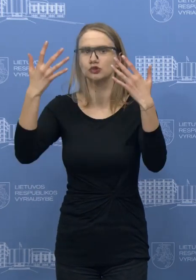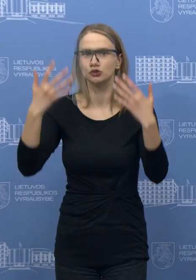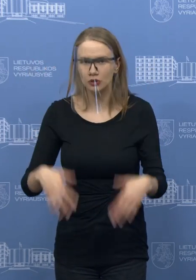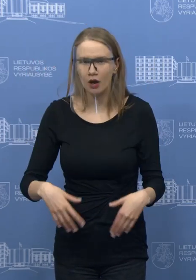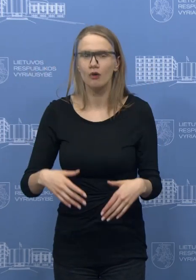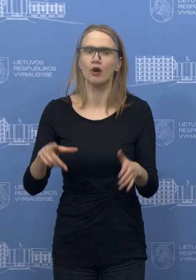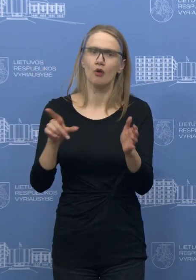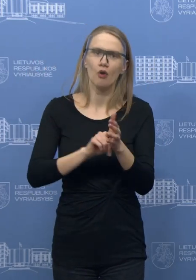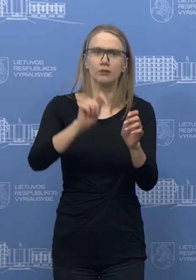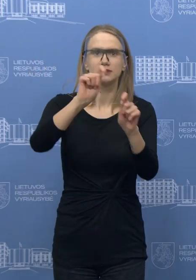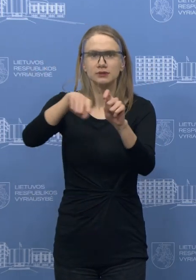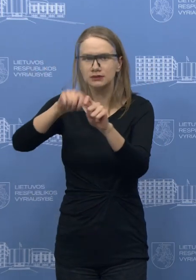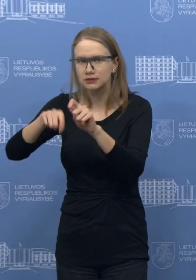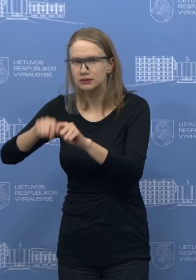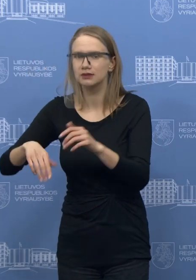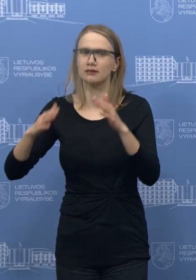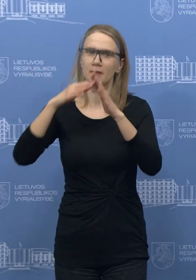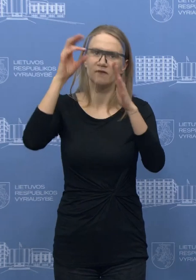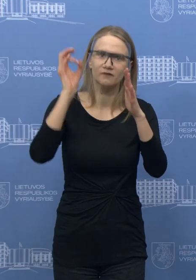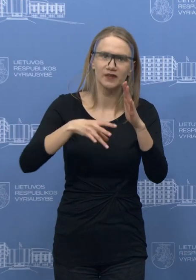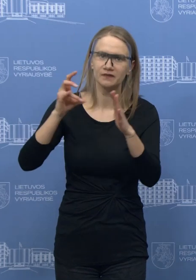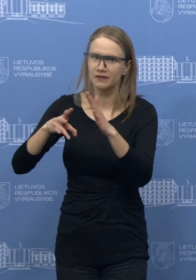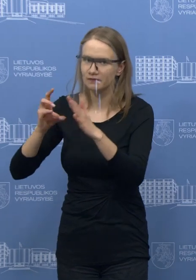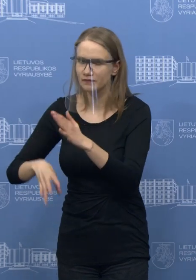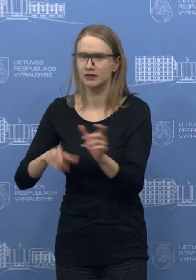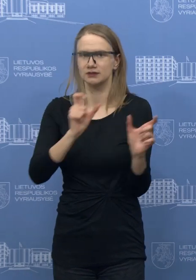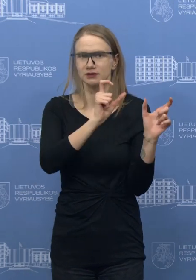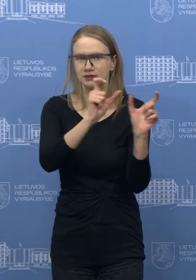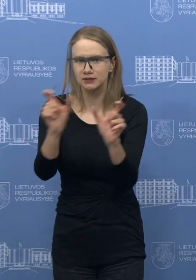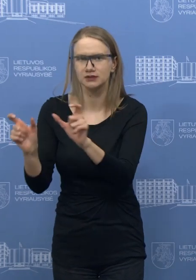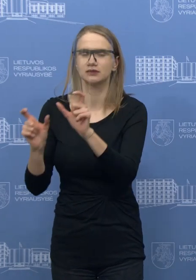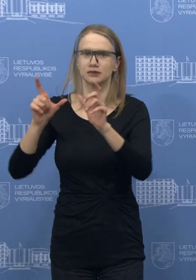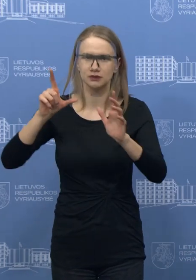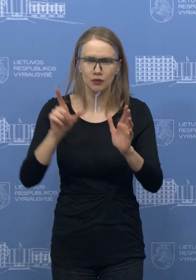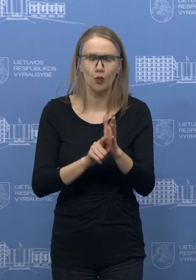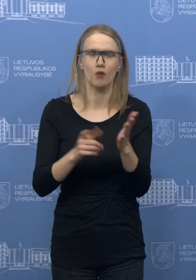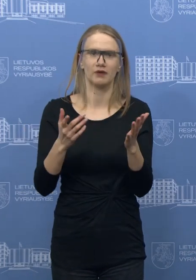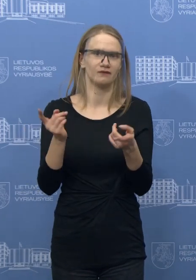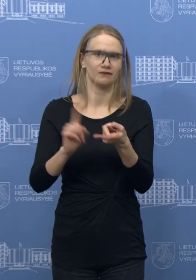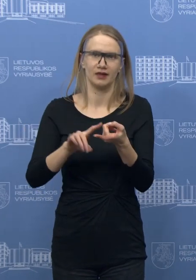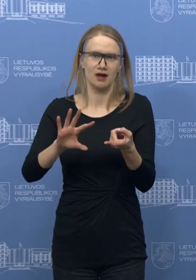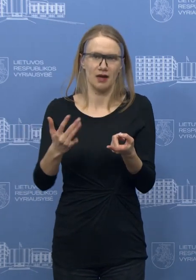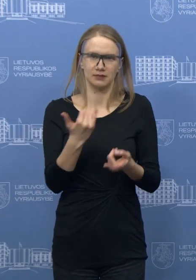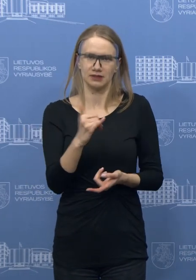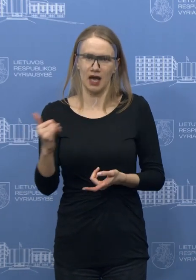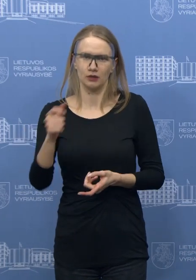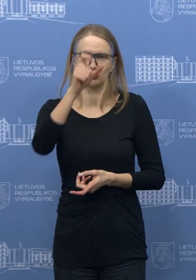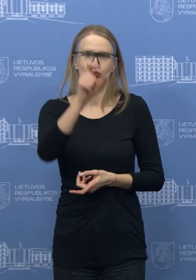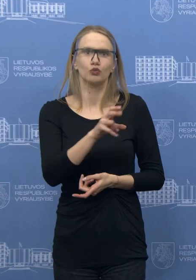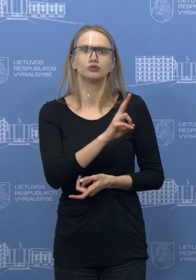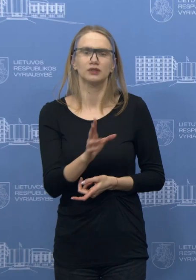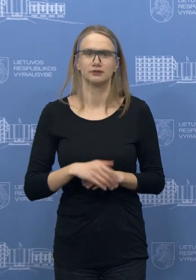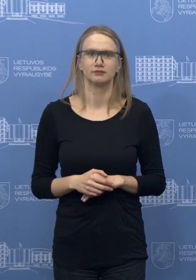testavimas, ir patikrinimas, ir izoliavimas, arba savo izoliaciją, arba karantinas. Priklausome nuo aplinkybių, kokios būklės tie žmonės